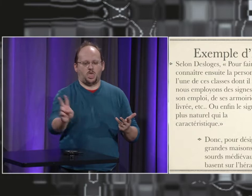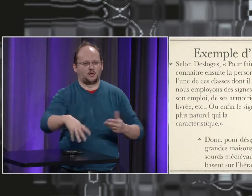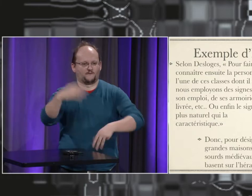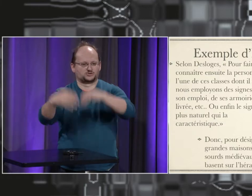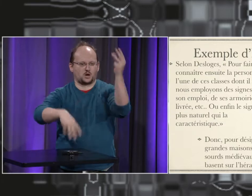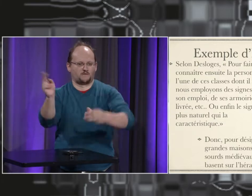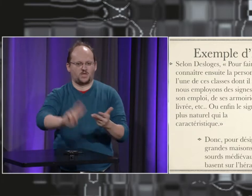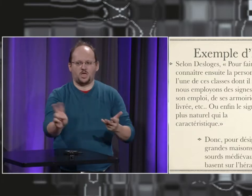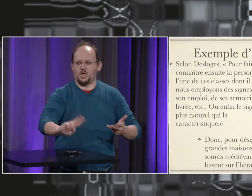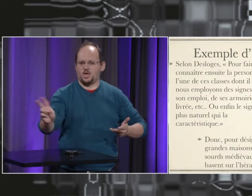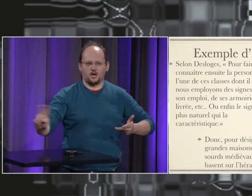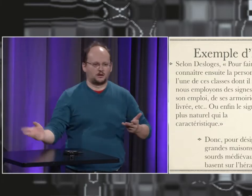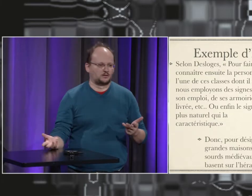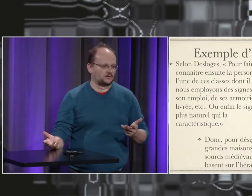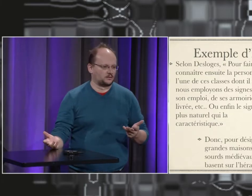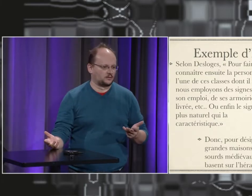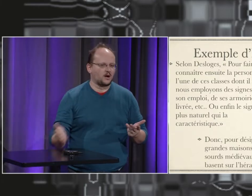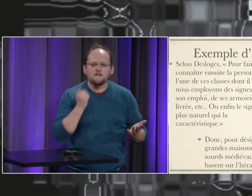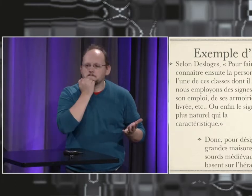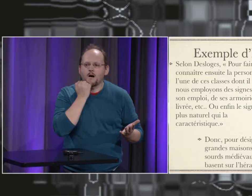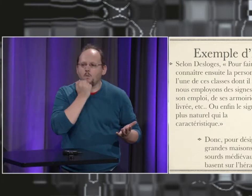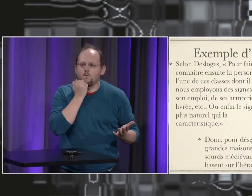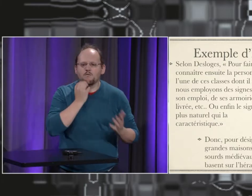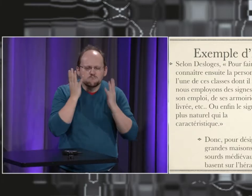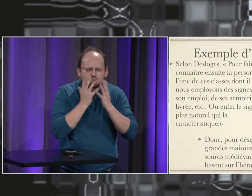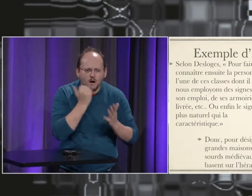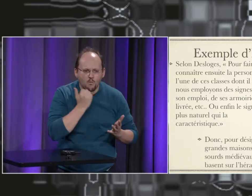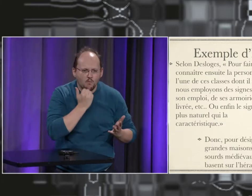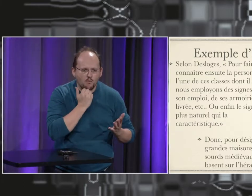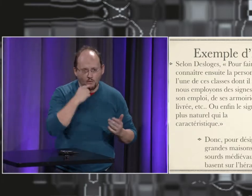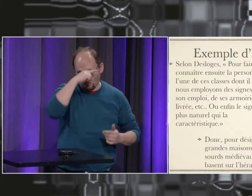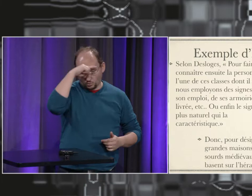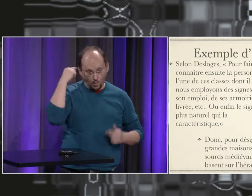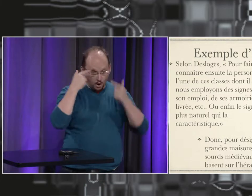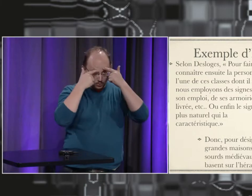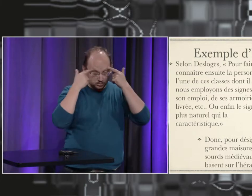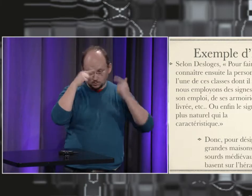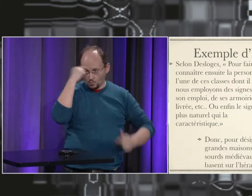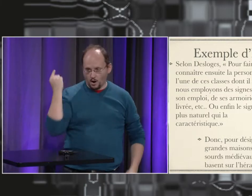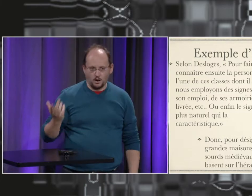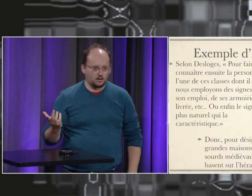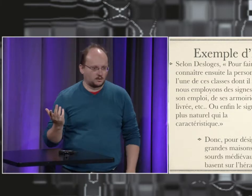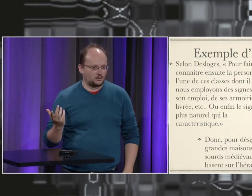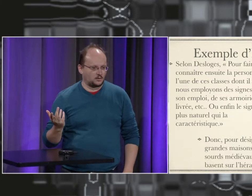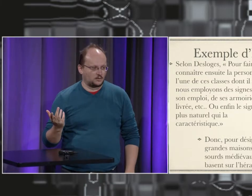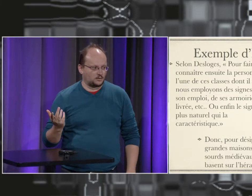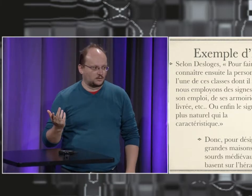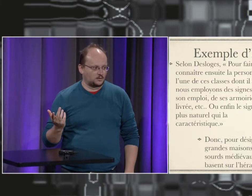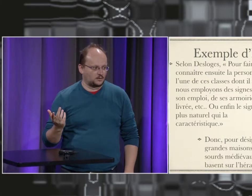du sang mais c'est les lèvres aussi le vert c'est la végétation qui est en face de soi le marron c'est la barbe le noir c'est aussi peut-être les sourcils